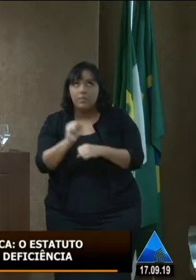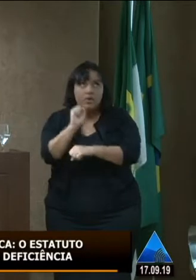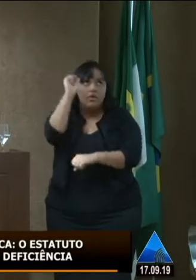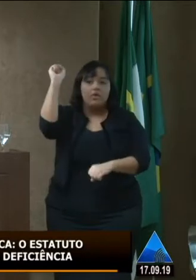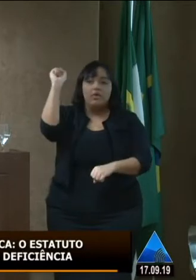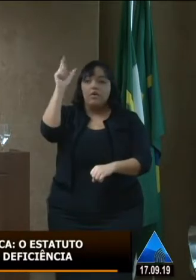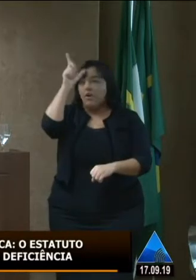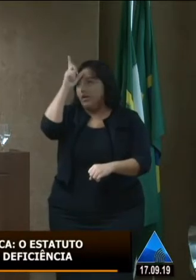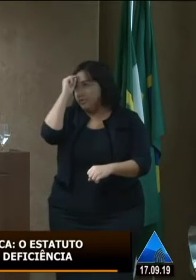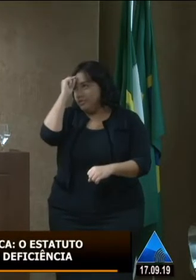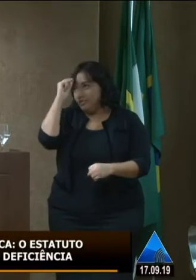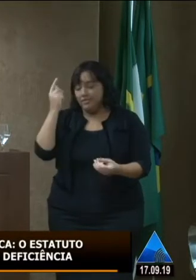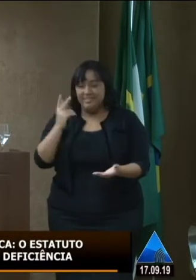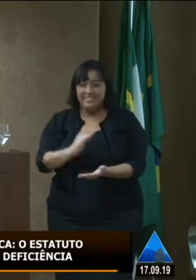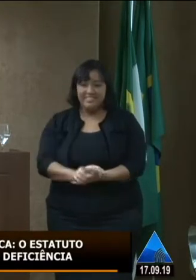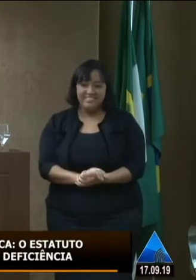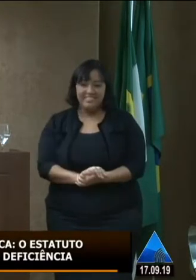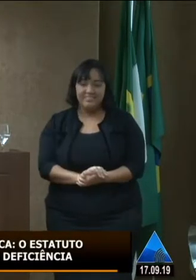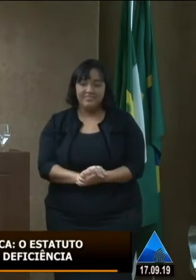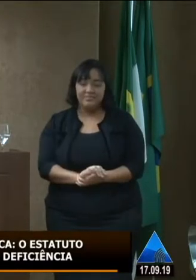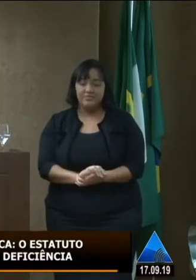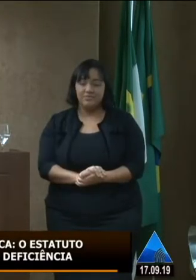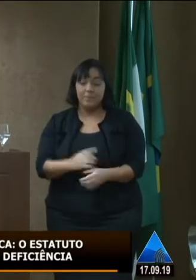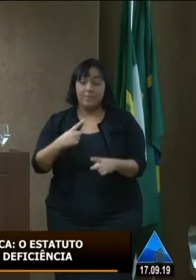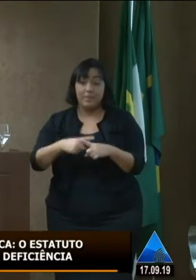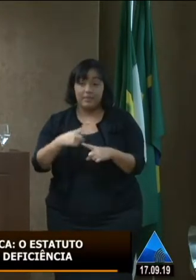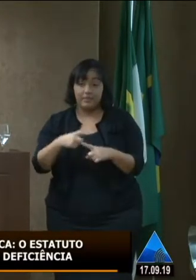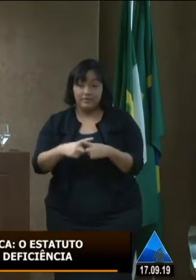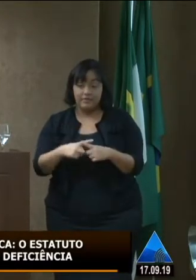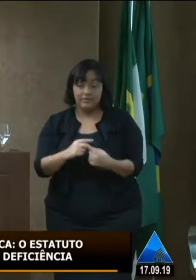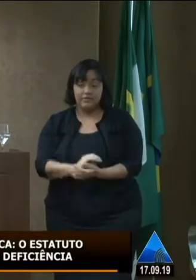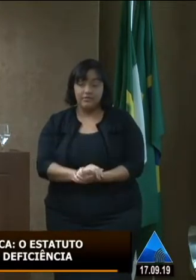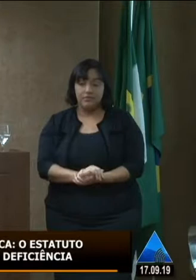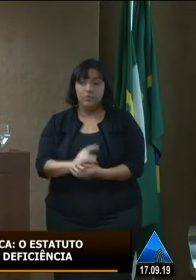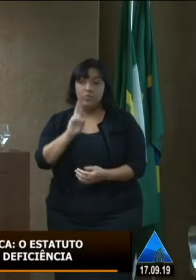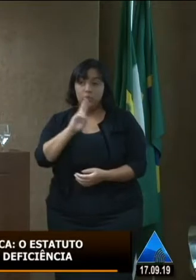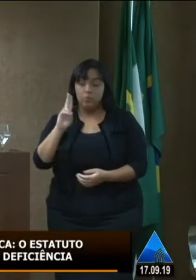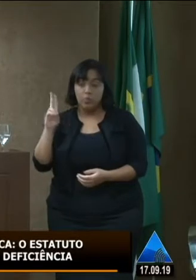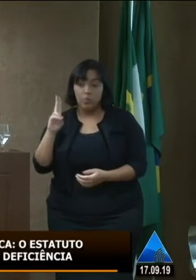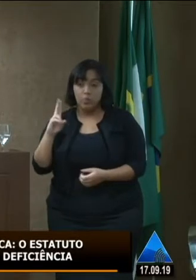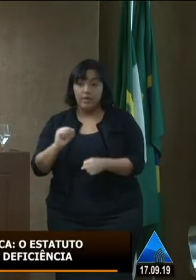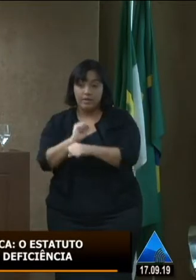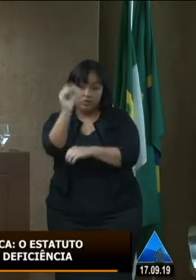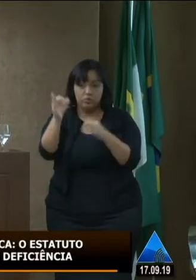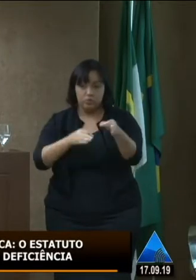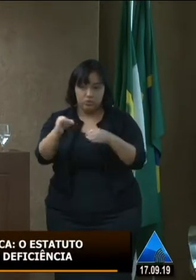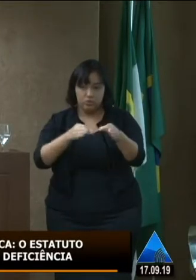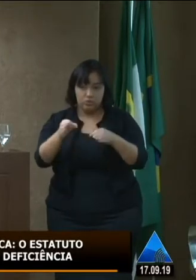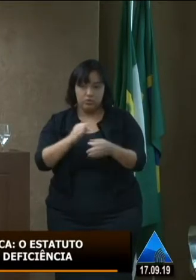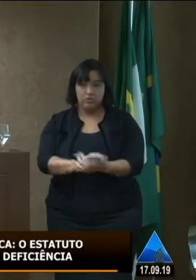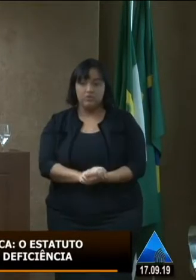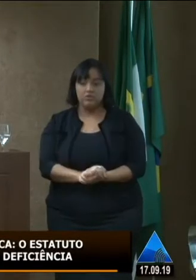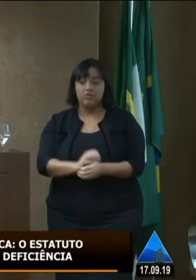o nome terminou o meu tempo também não é porque é uma secretaria com um nome muito grande de estado de mulheres